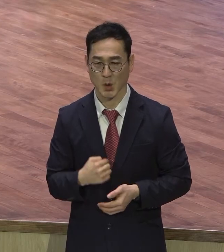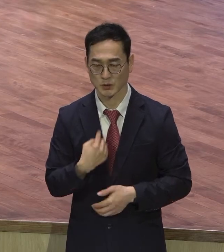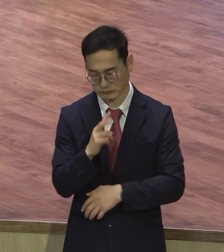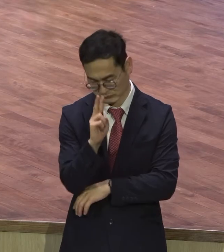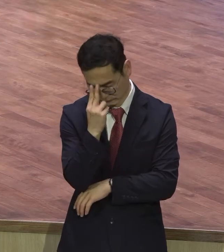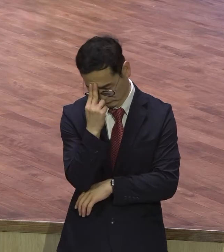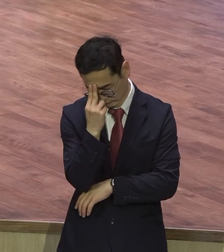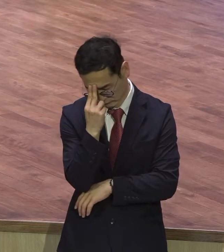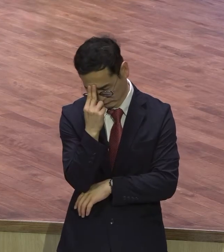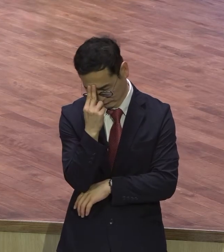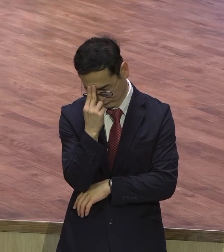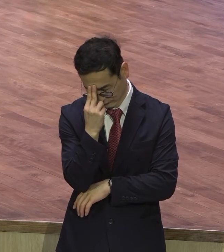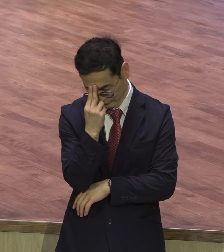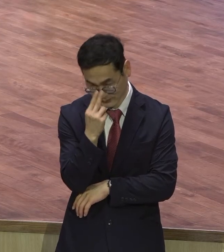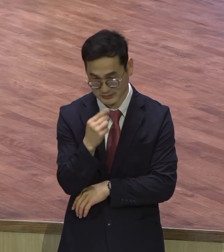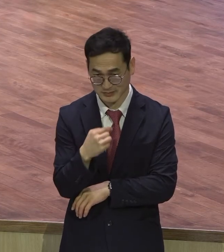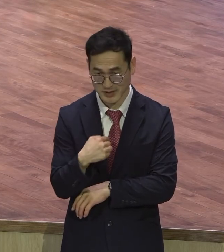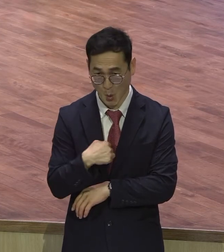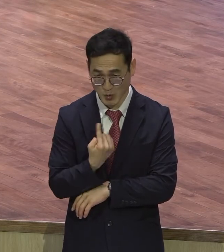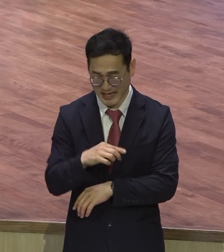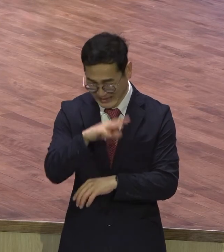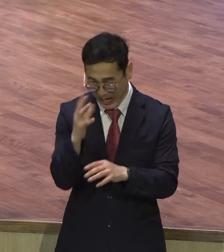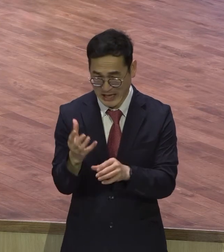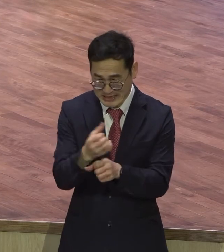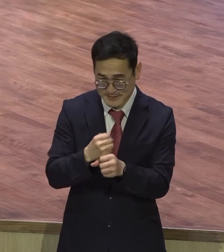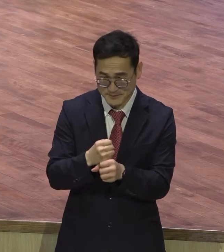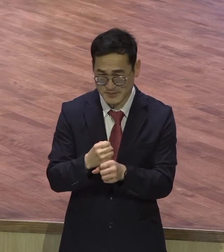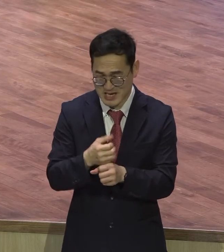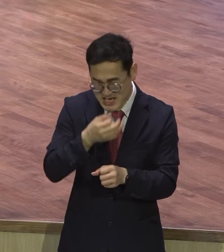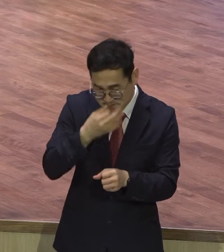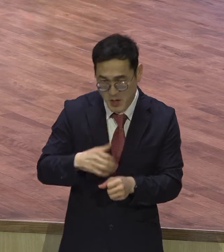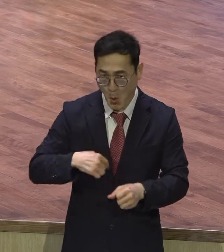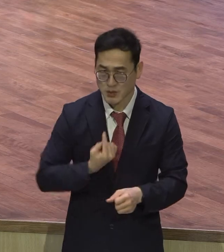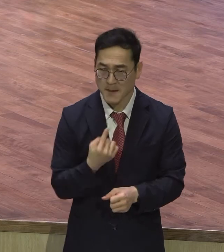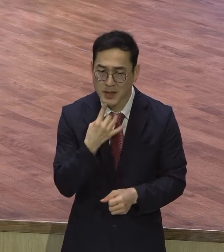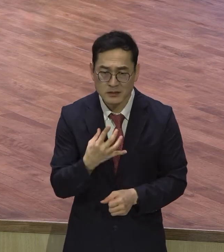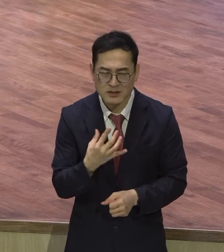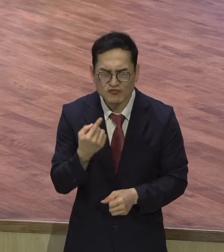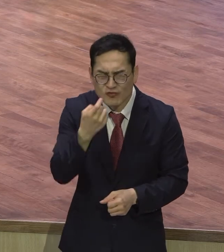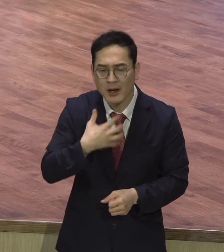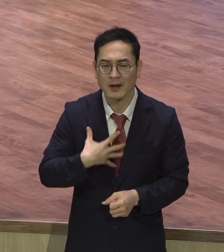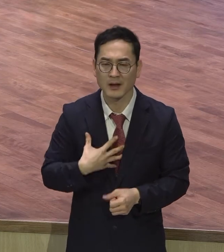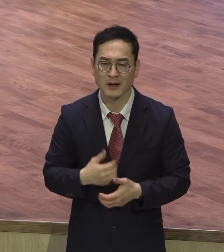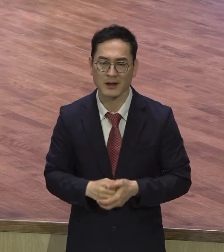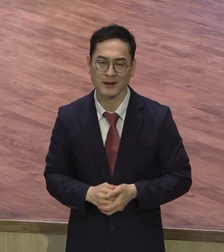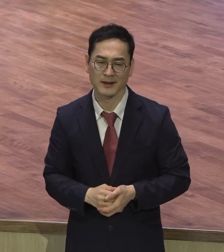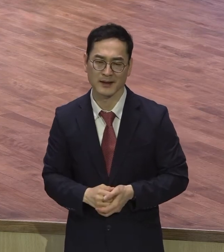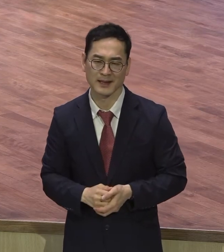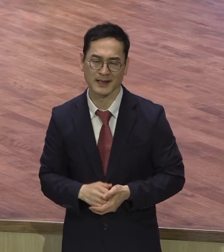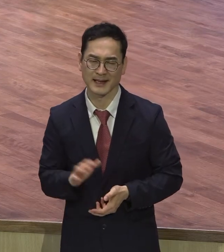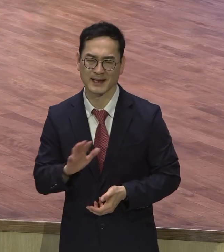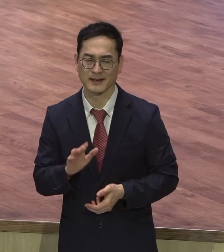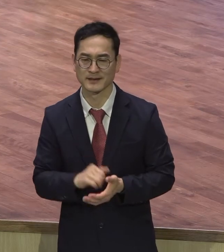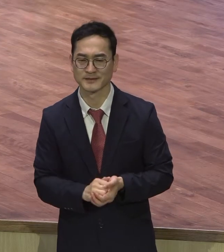혼자 세상 짐 다진 것처럼 영증문제입니다. 누가 봐더라, 장모님, 근사님,